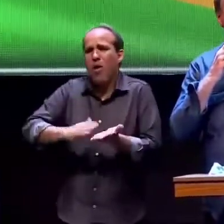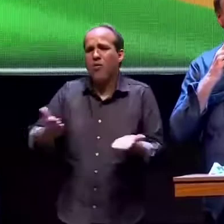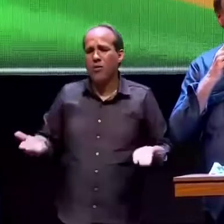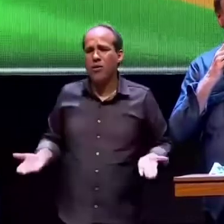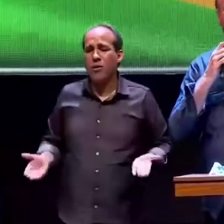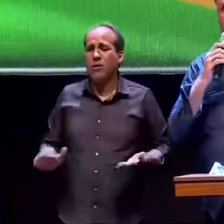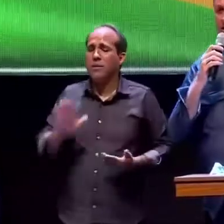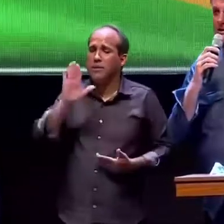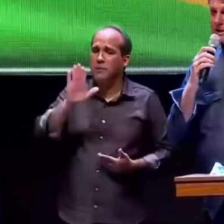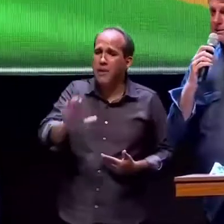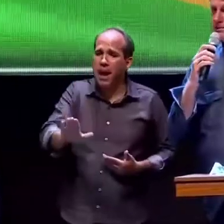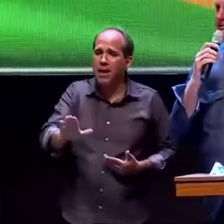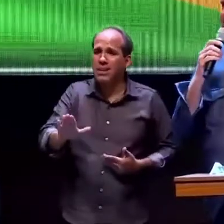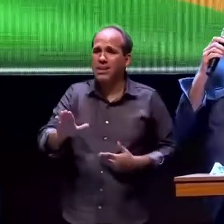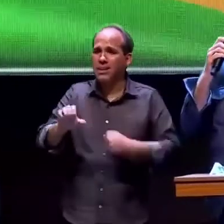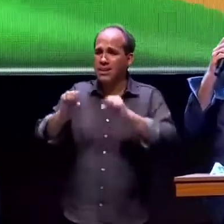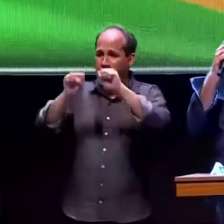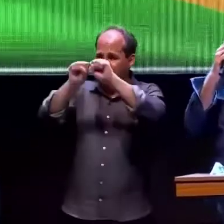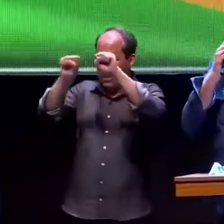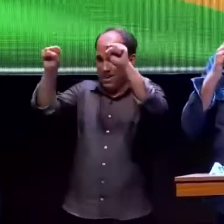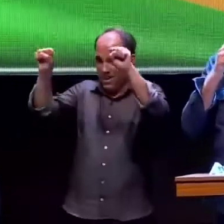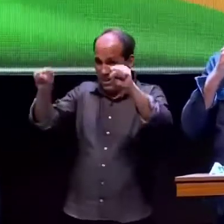mas o sistema